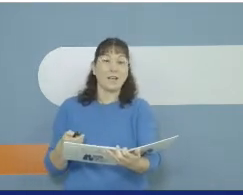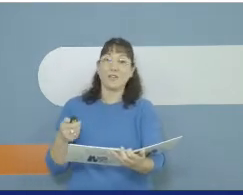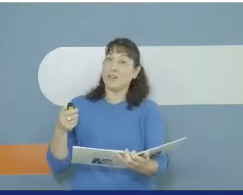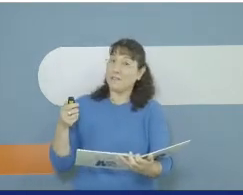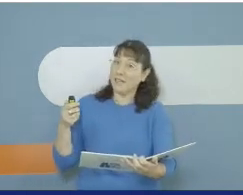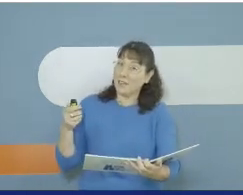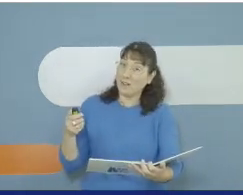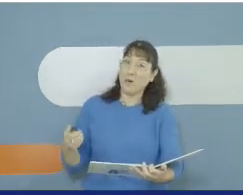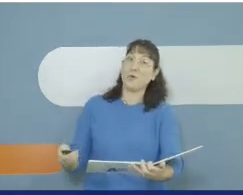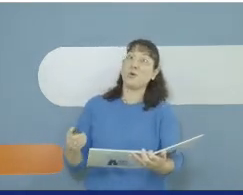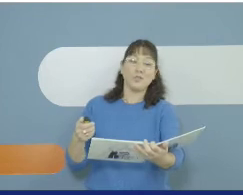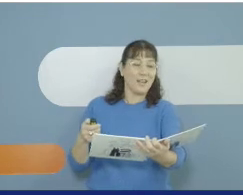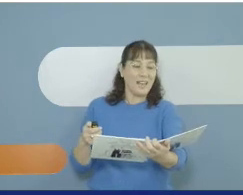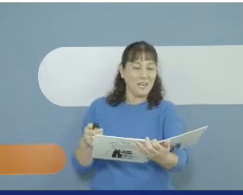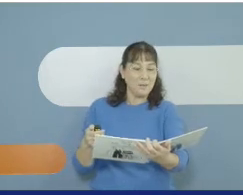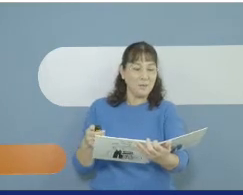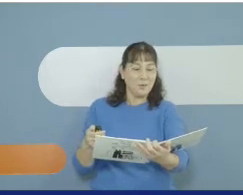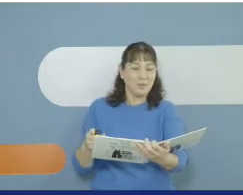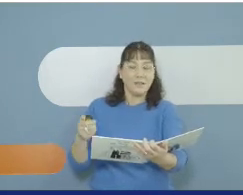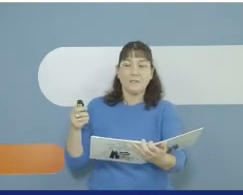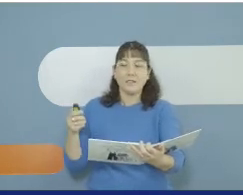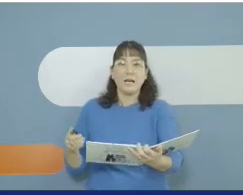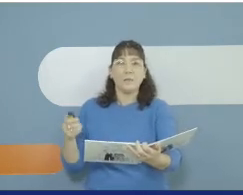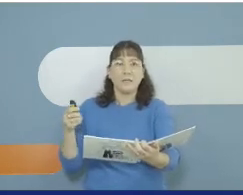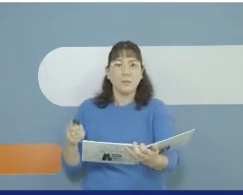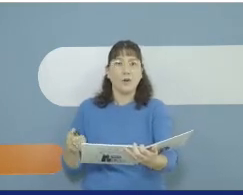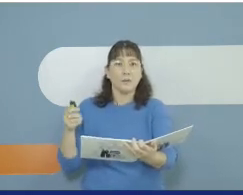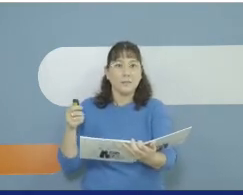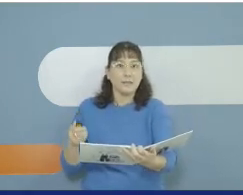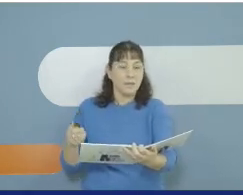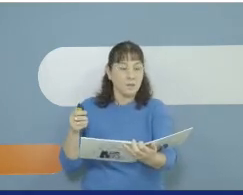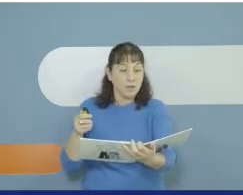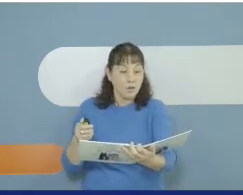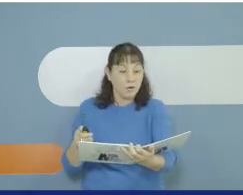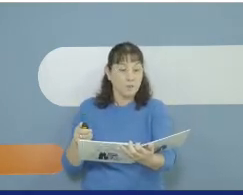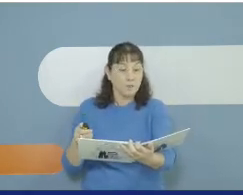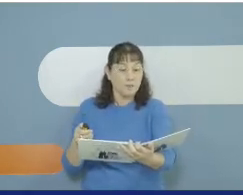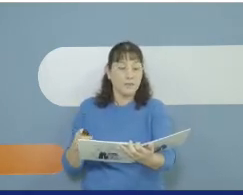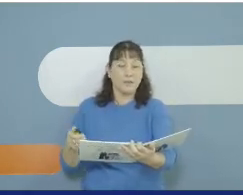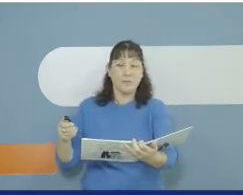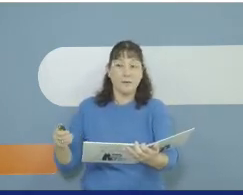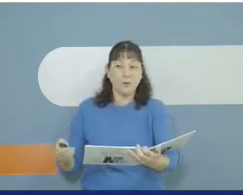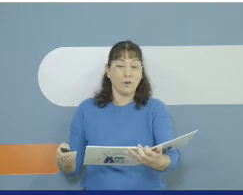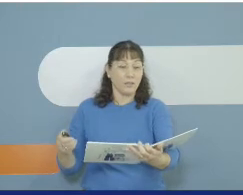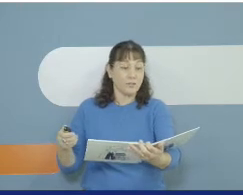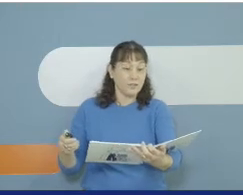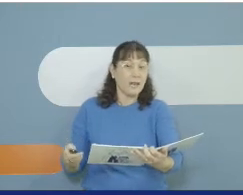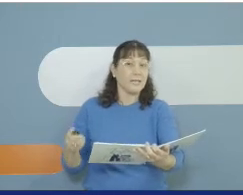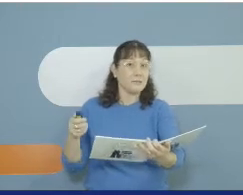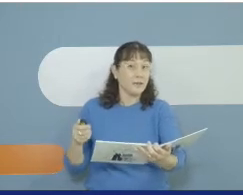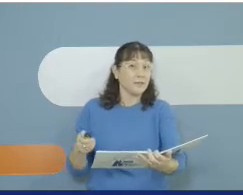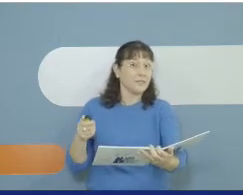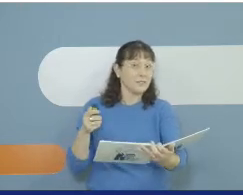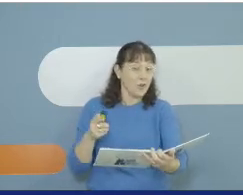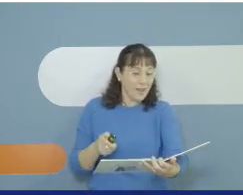חדש וכלב חמוד שהלך לאיבוד? וגם לימור עם עטליים מאחור? בבוקר של